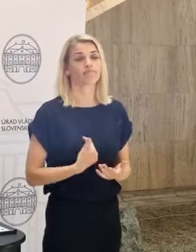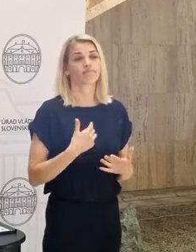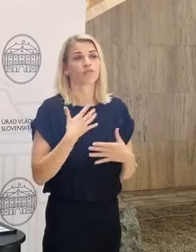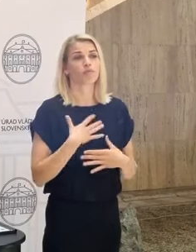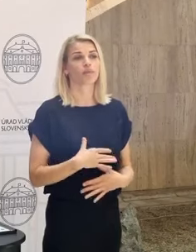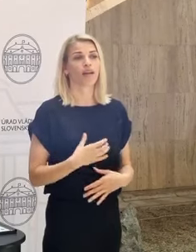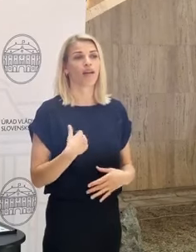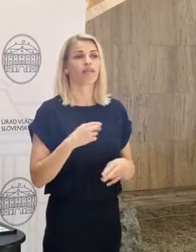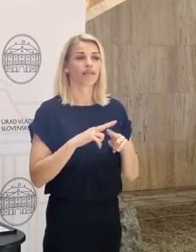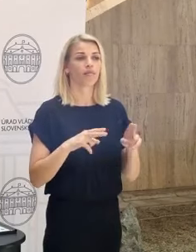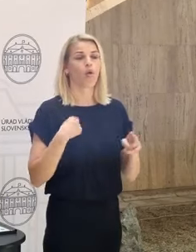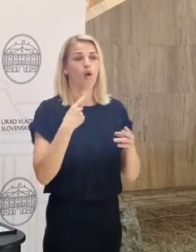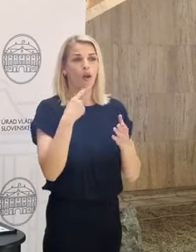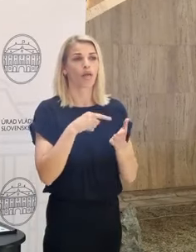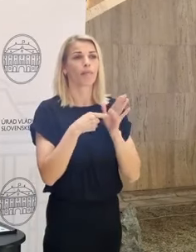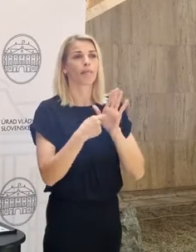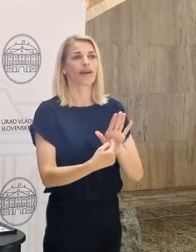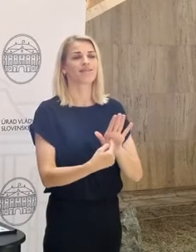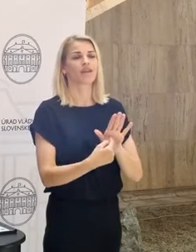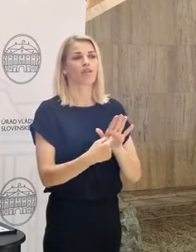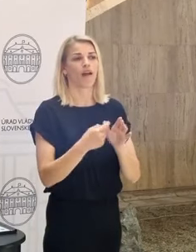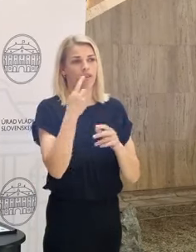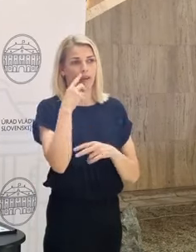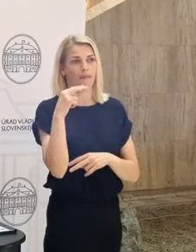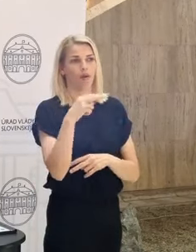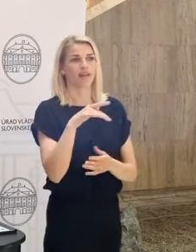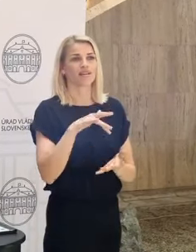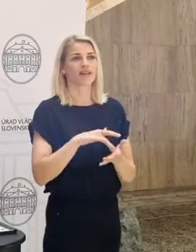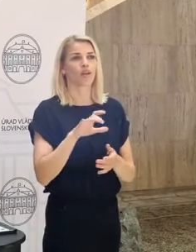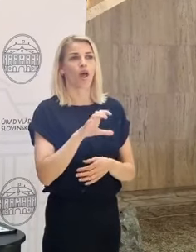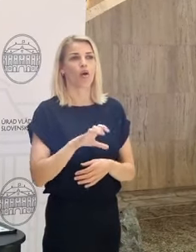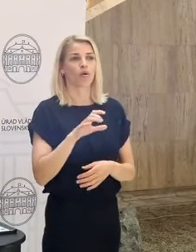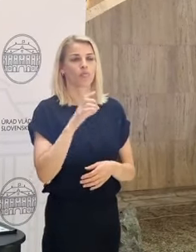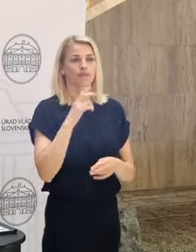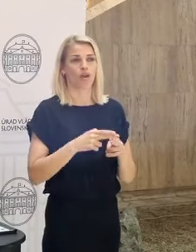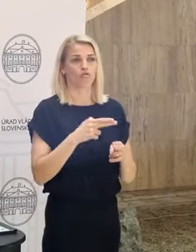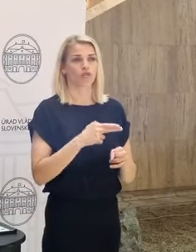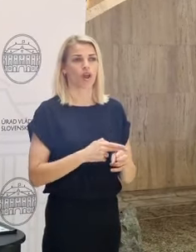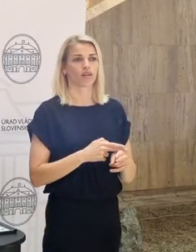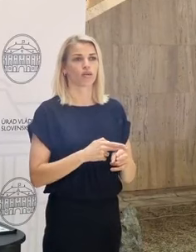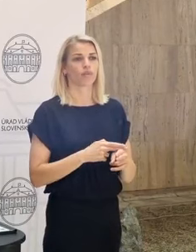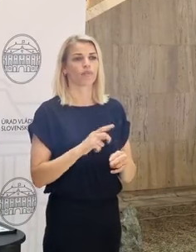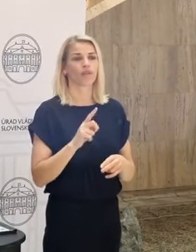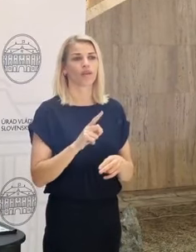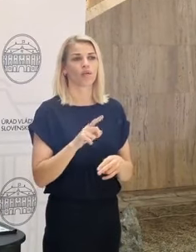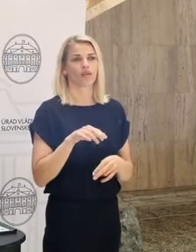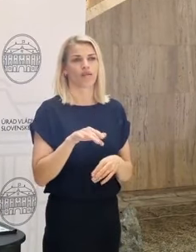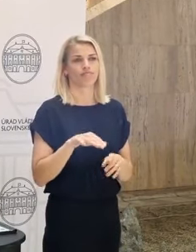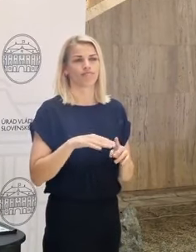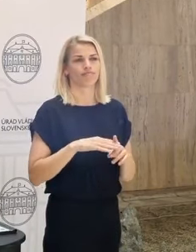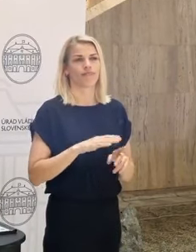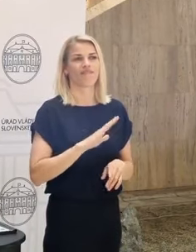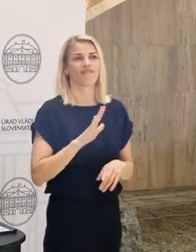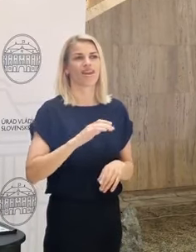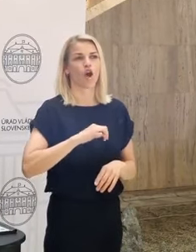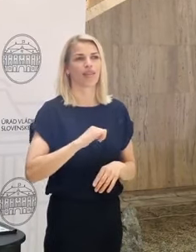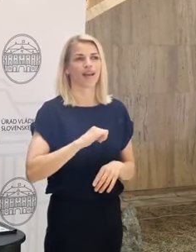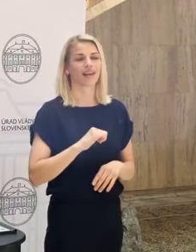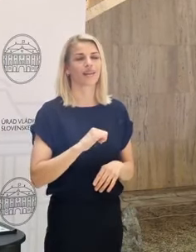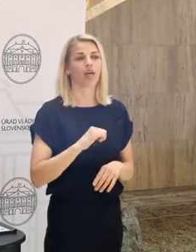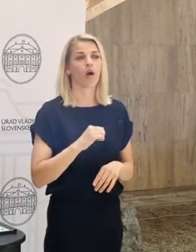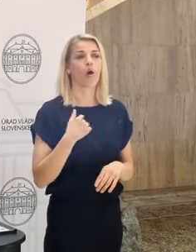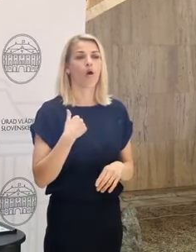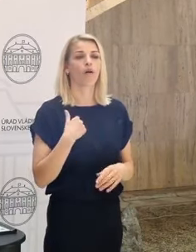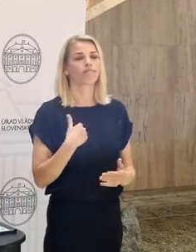rád, že som mohol prezentovať pohľad stredoeurópskej krajiny, ktorá leží na východnom krídle a